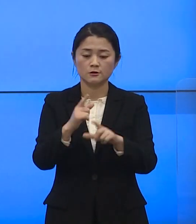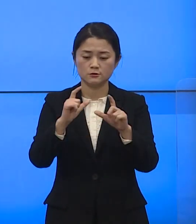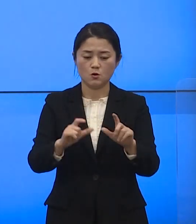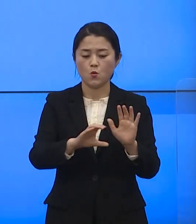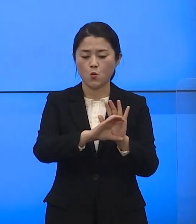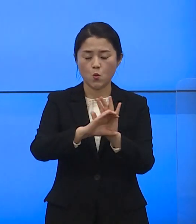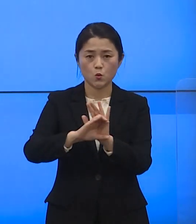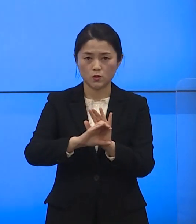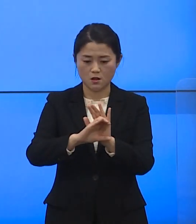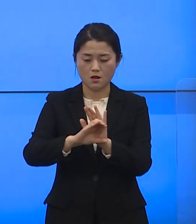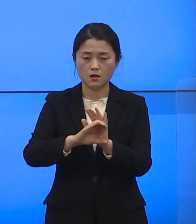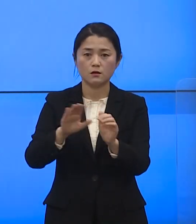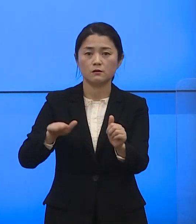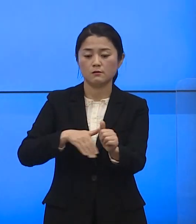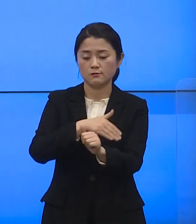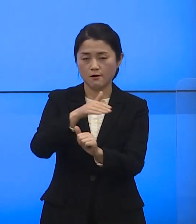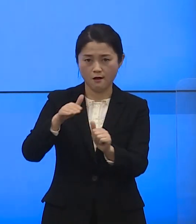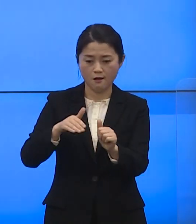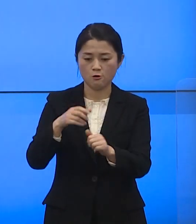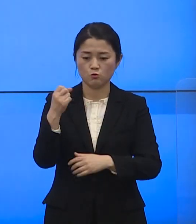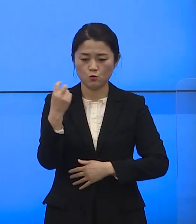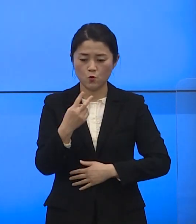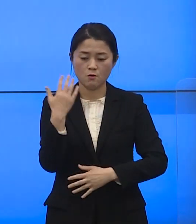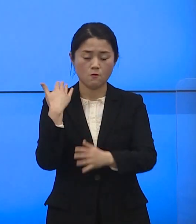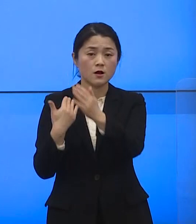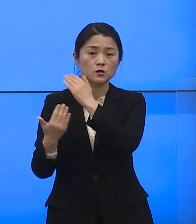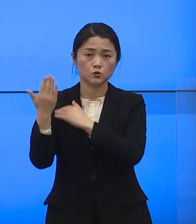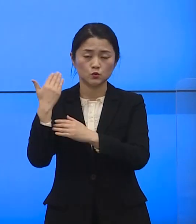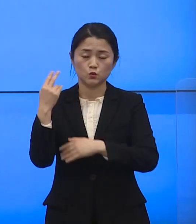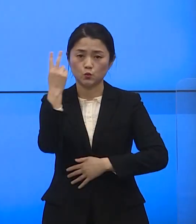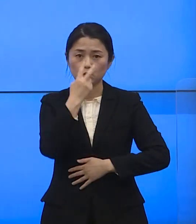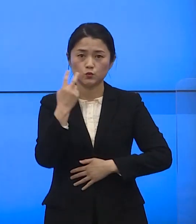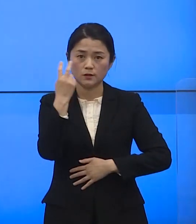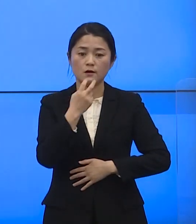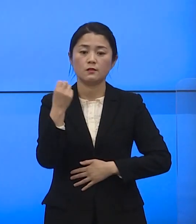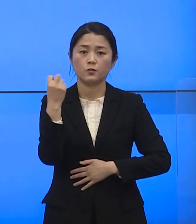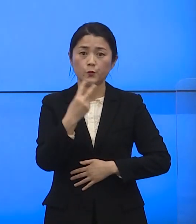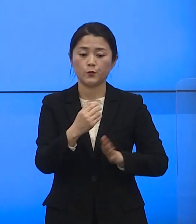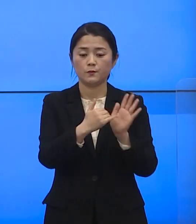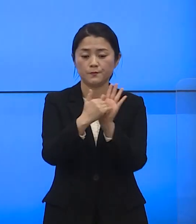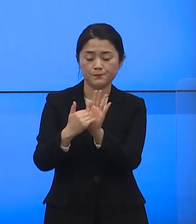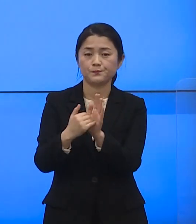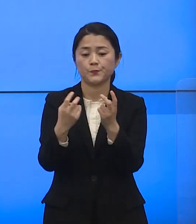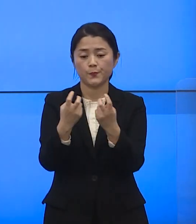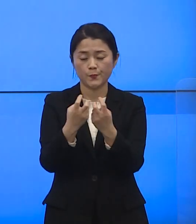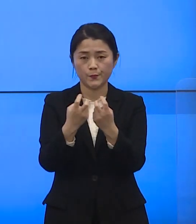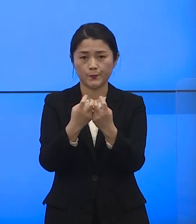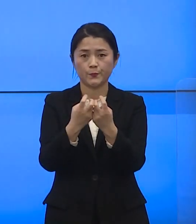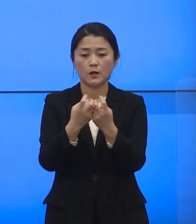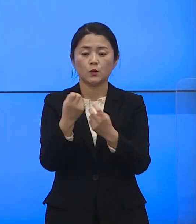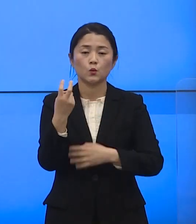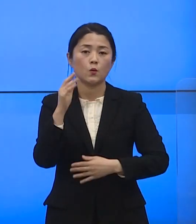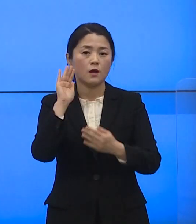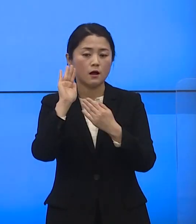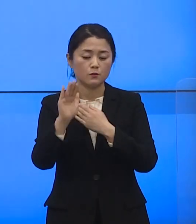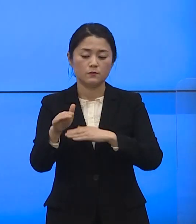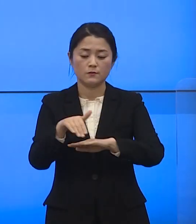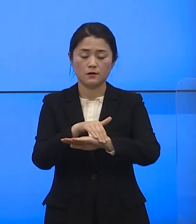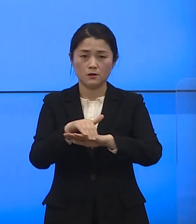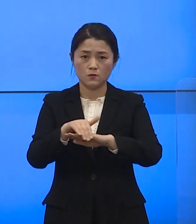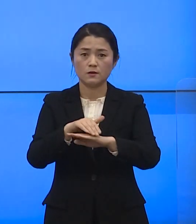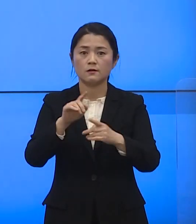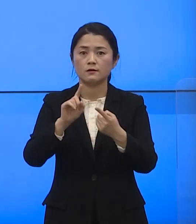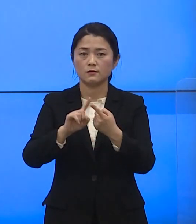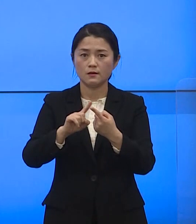코로나19 발생 현황과 역각조사 방역조치 그리고 앞으로의 방역계획에